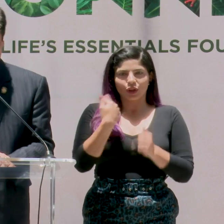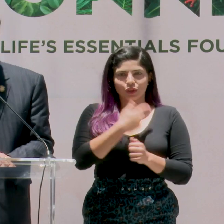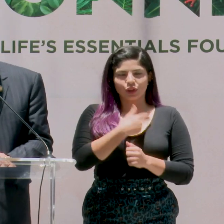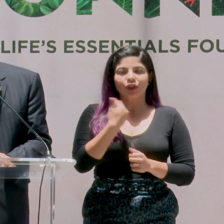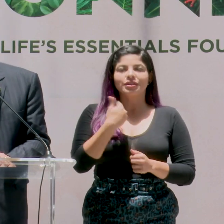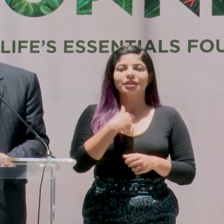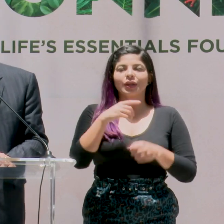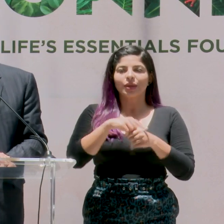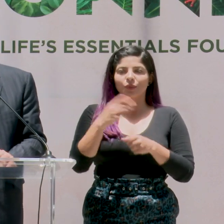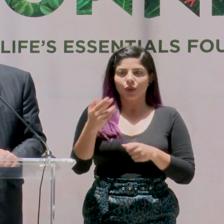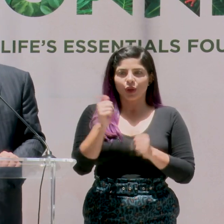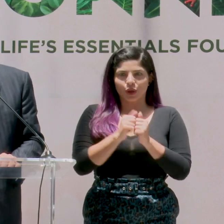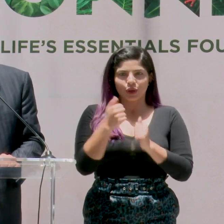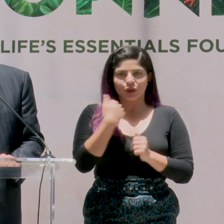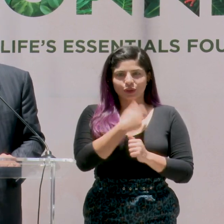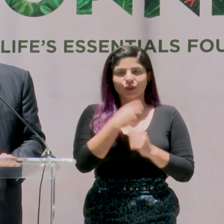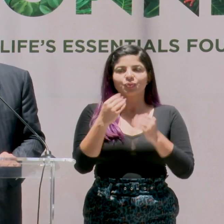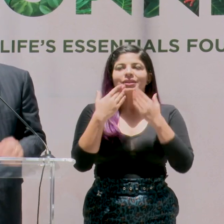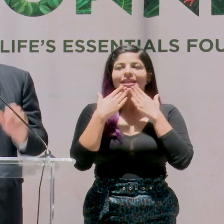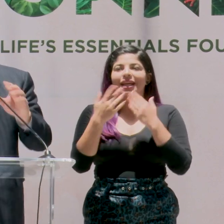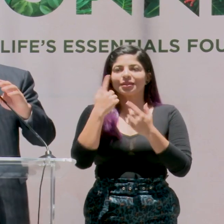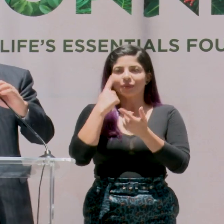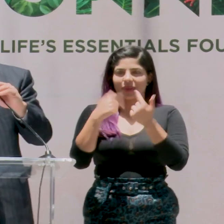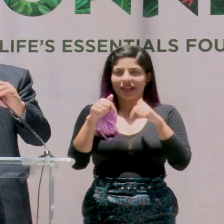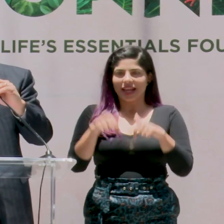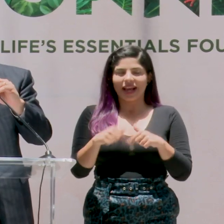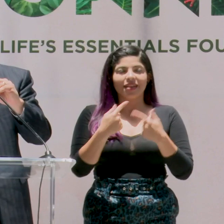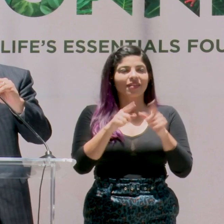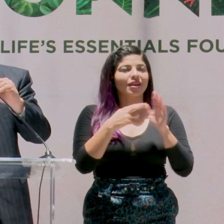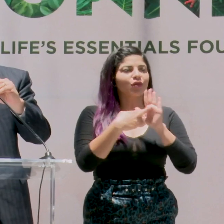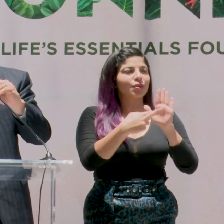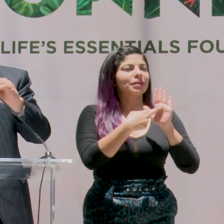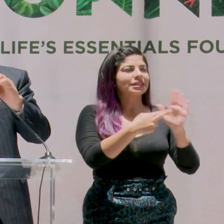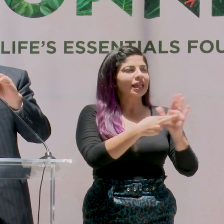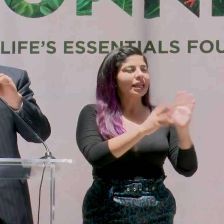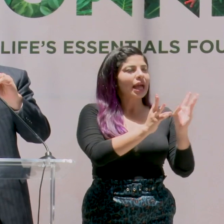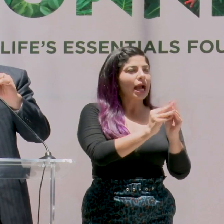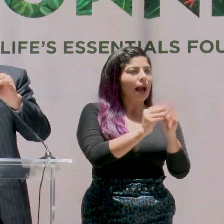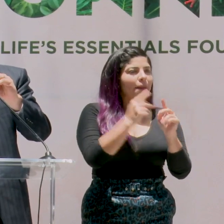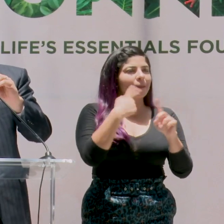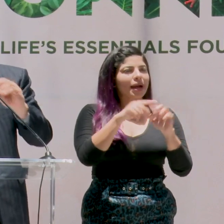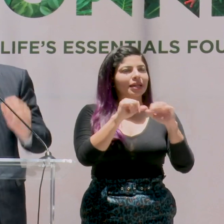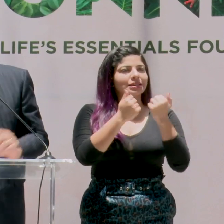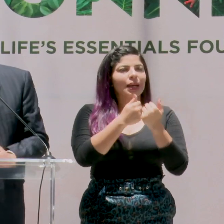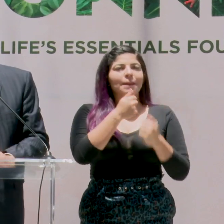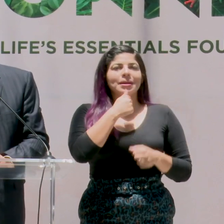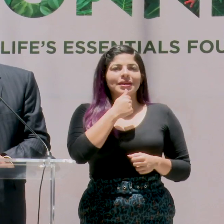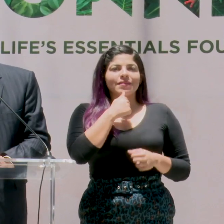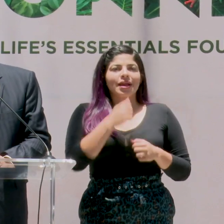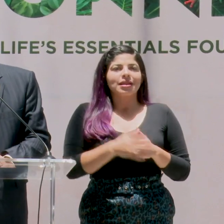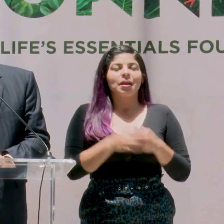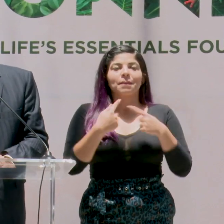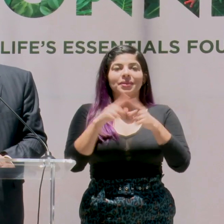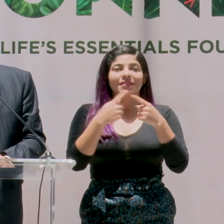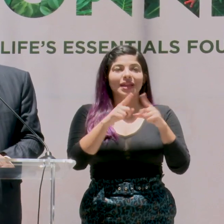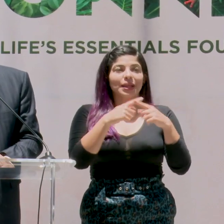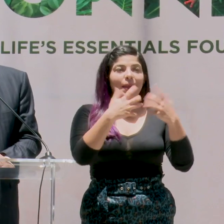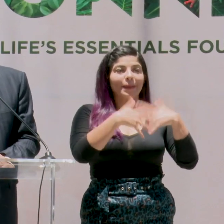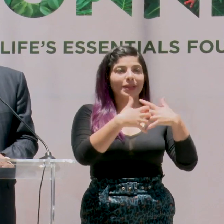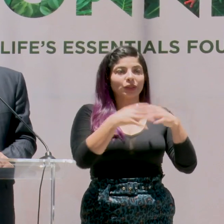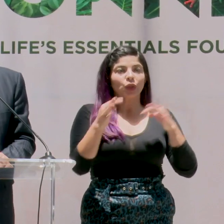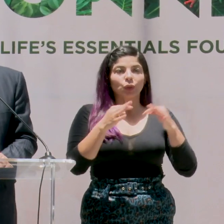diputado que nos acompaña. Muchas gracias por estar acá, representantes de cámaras y del sector privado y de las distintas empresas